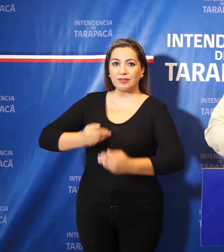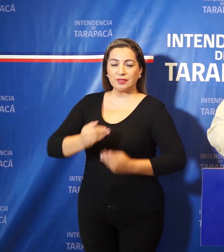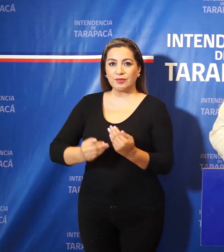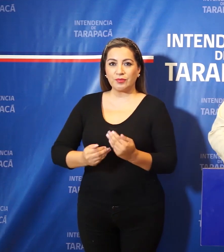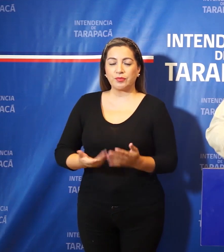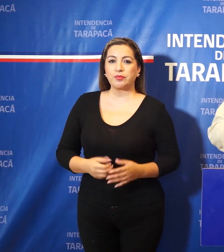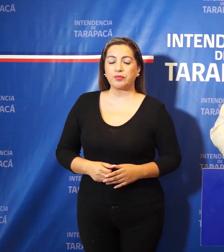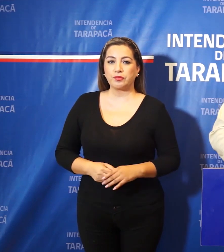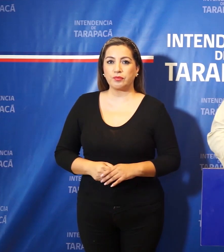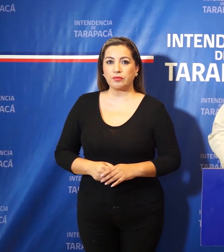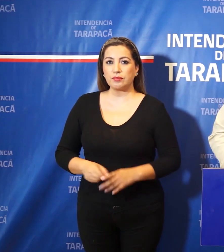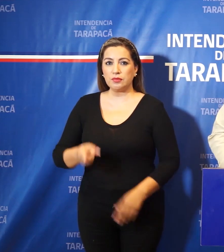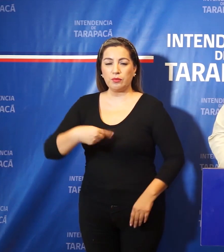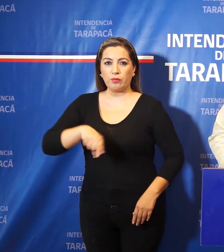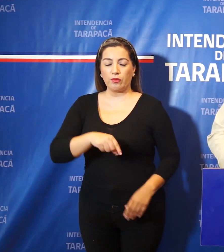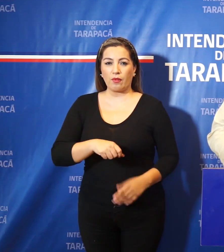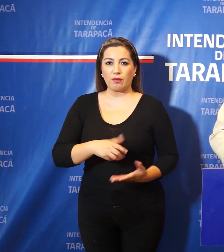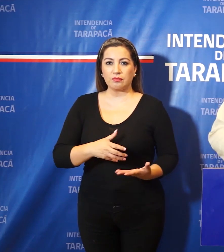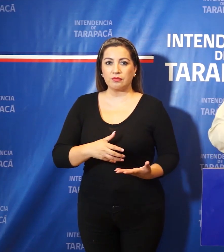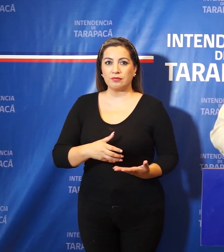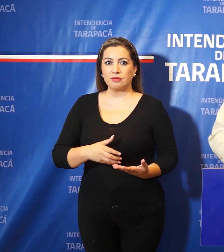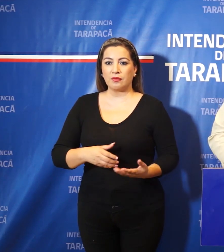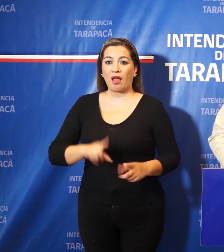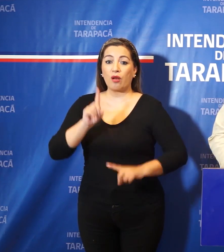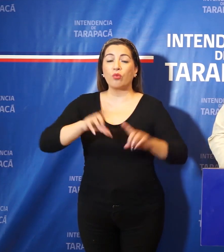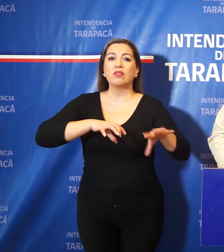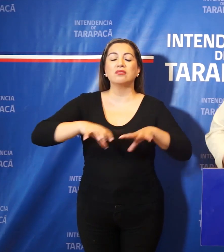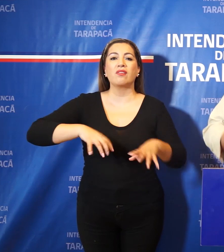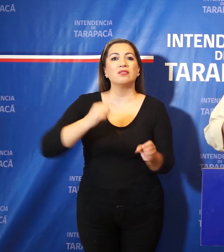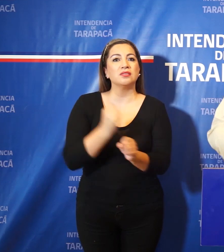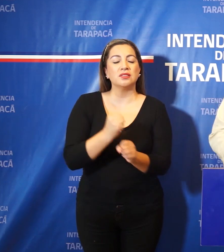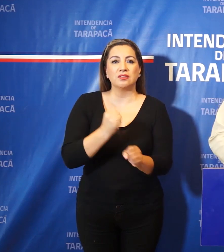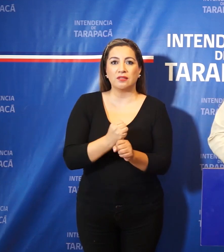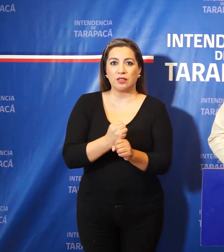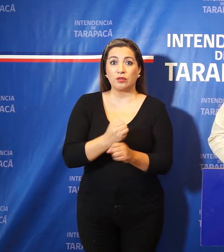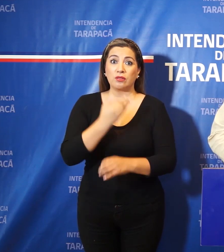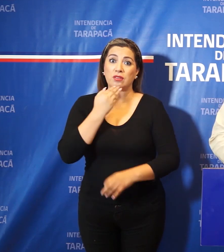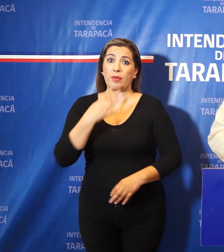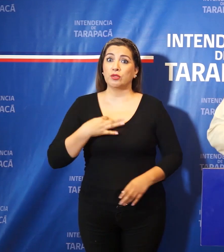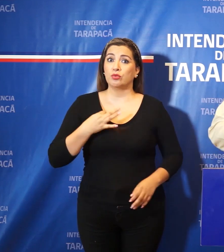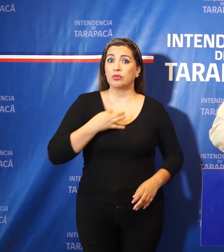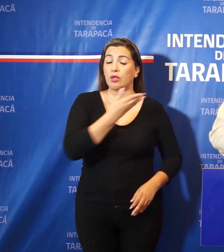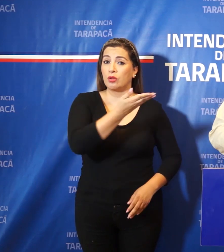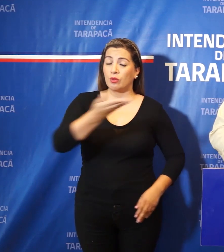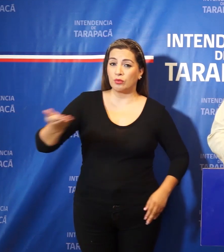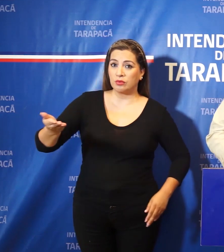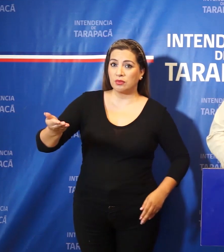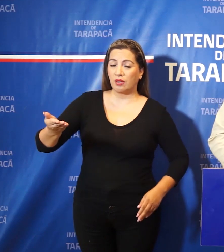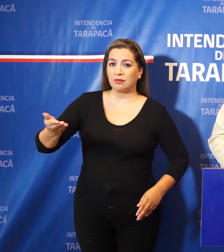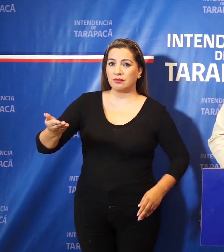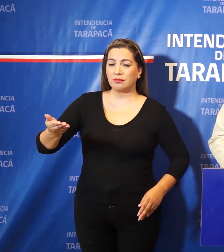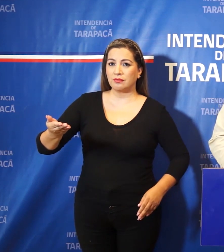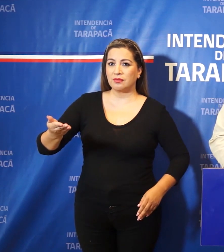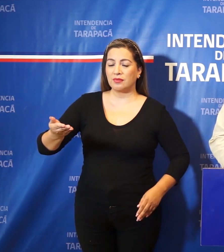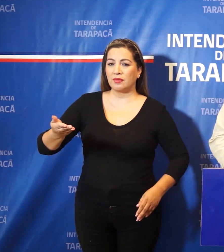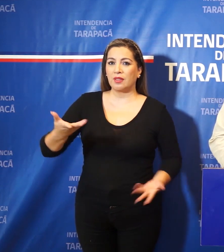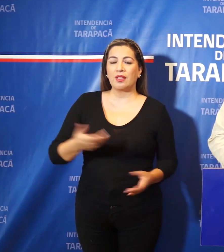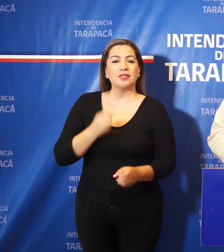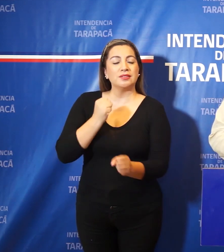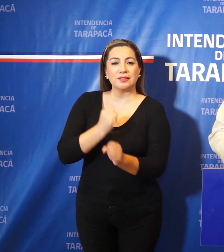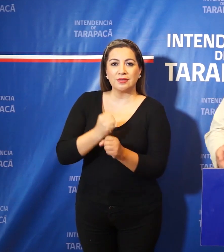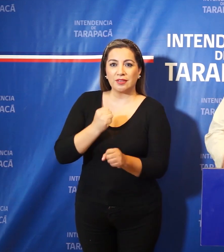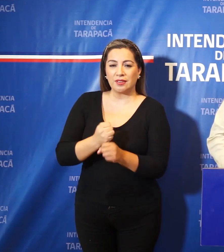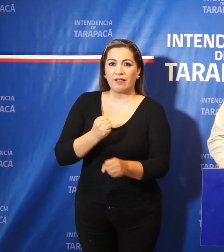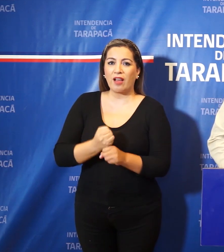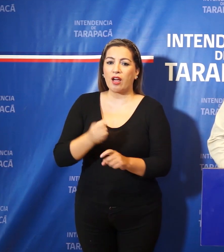que también logremos que esas actividades económicas y también la ciudadanía pueda hacer uso de estos